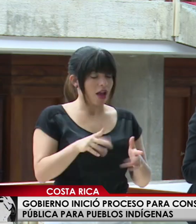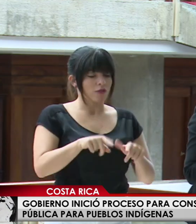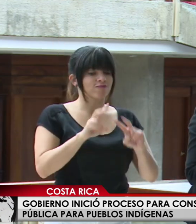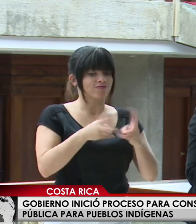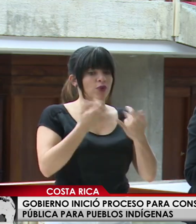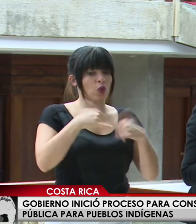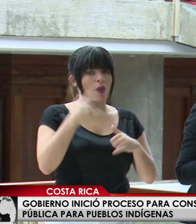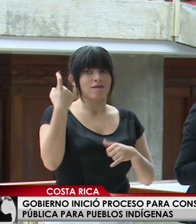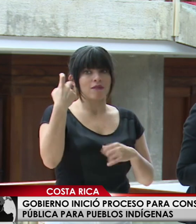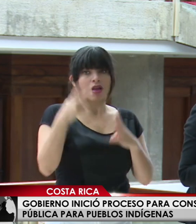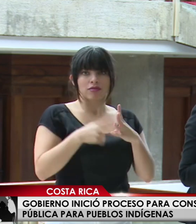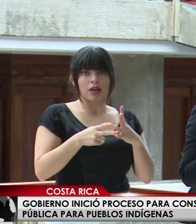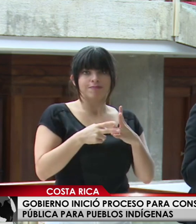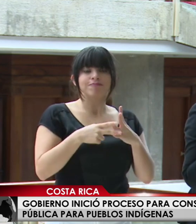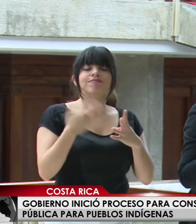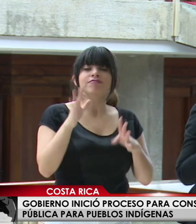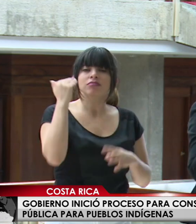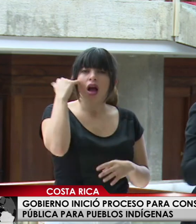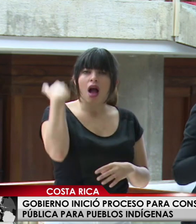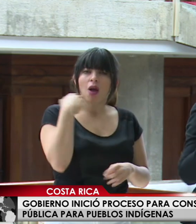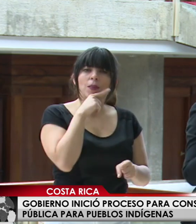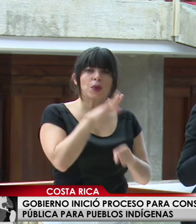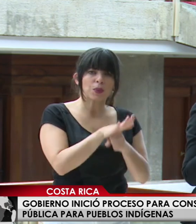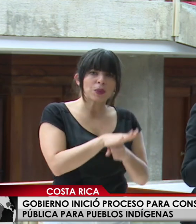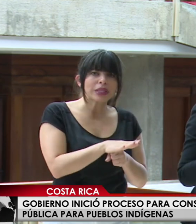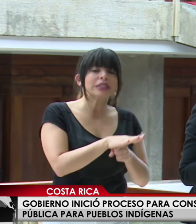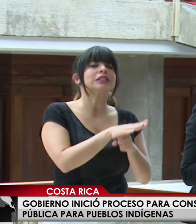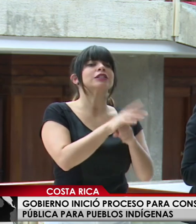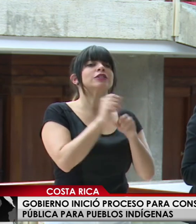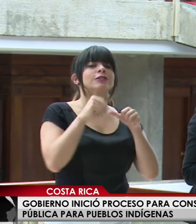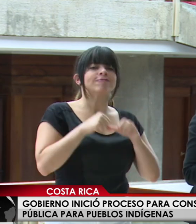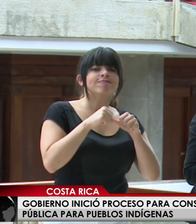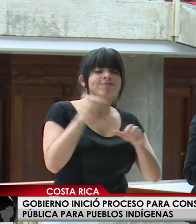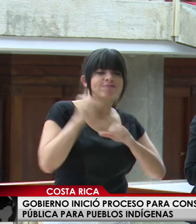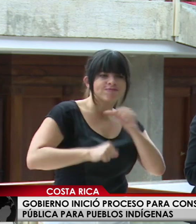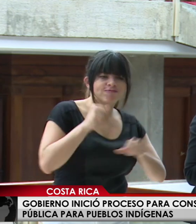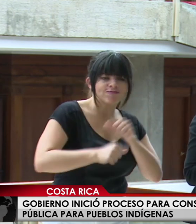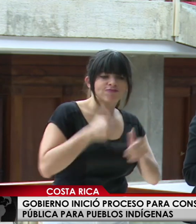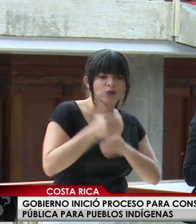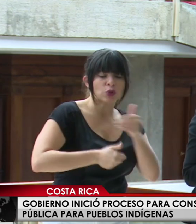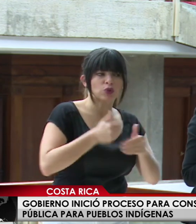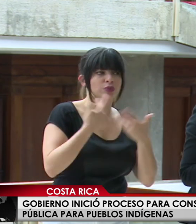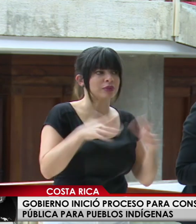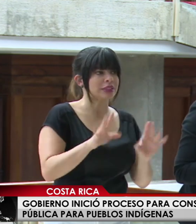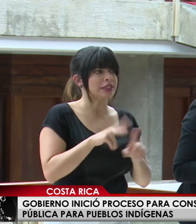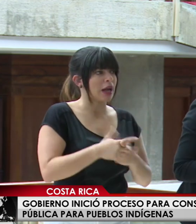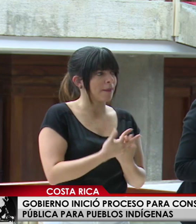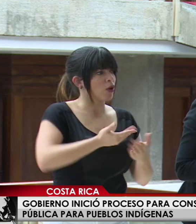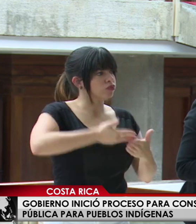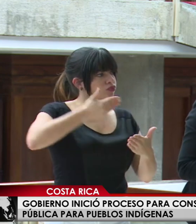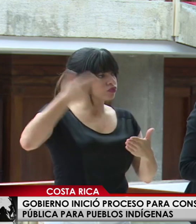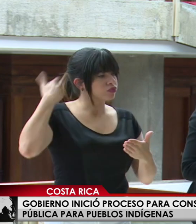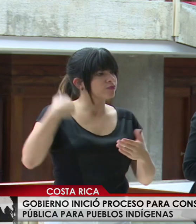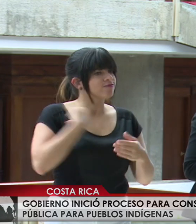pendiente, sabemos del compromiso que hay en seguir adelante con los procesos que ya se han iniciado.